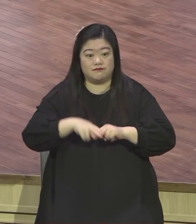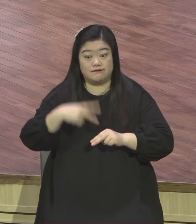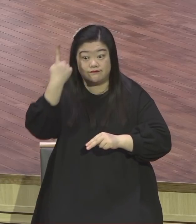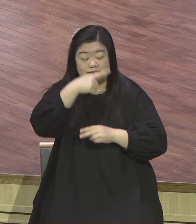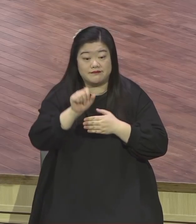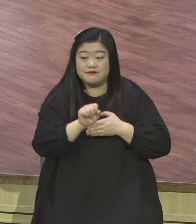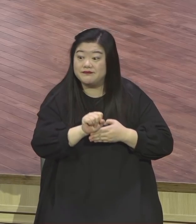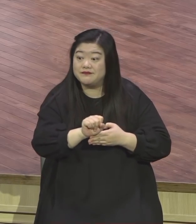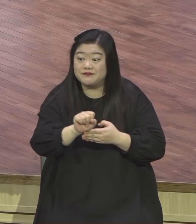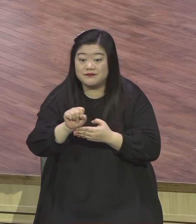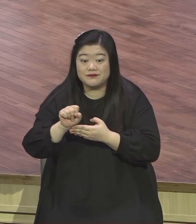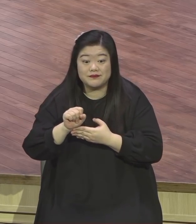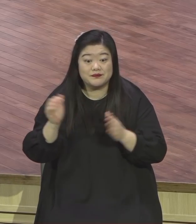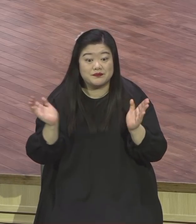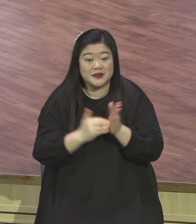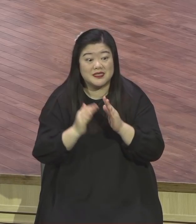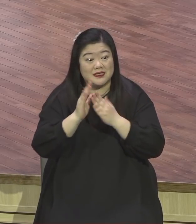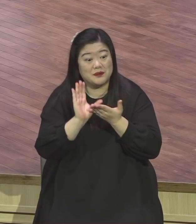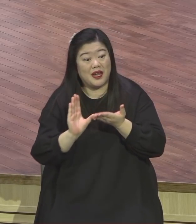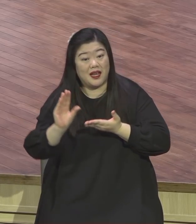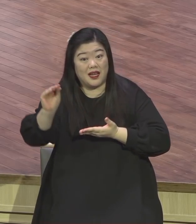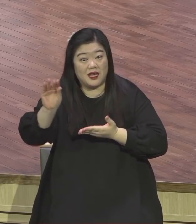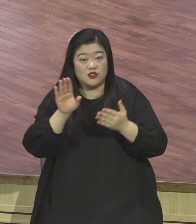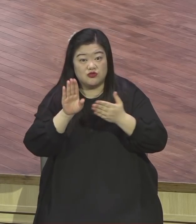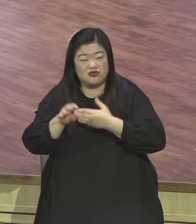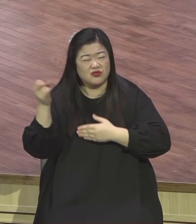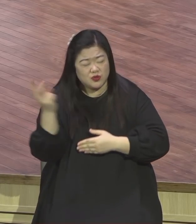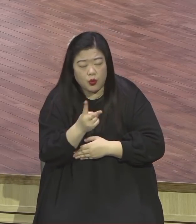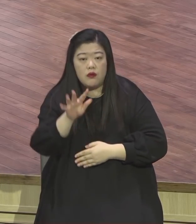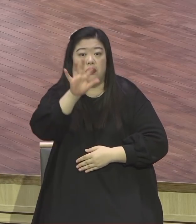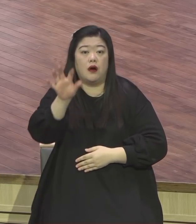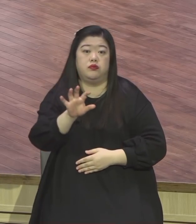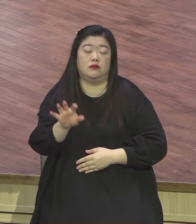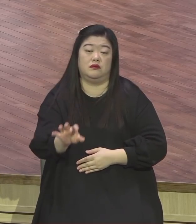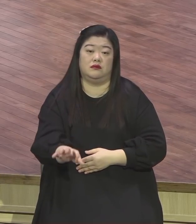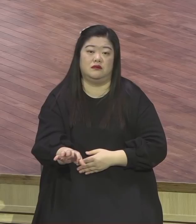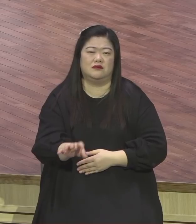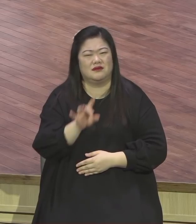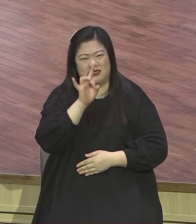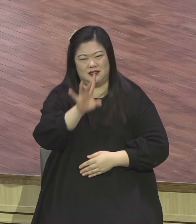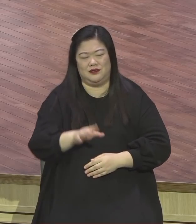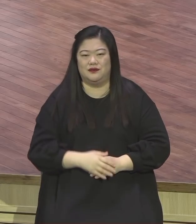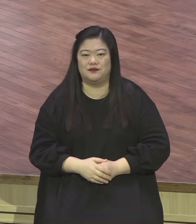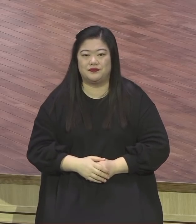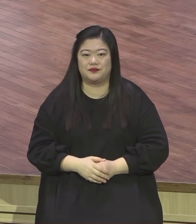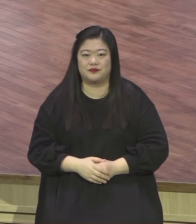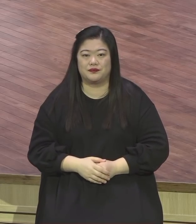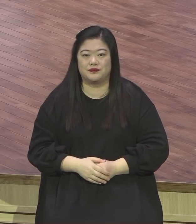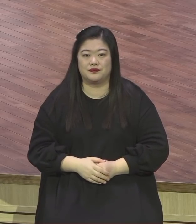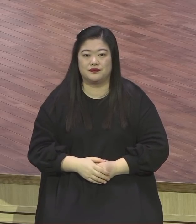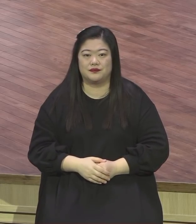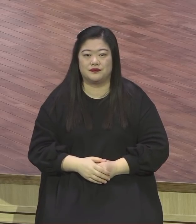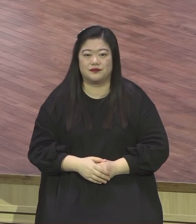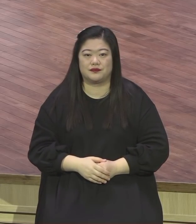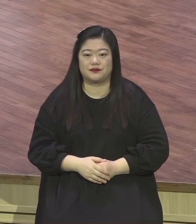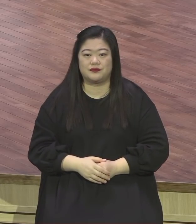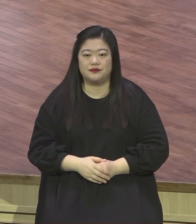깨닫는 것이 얼마나 큰 축복이고 은혜인지 몰라요. 두 번째는요. 결실을 맺는데 걸림돌이 되는 것은 이